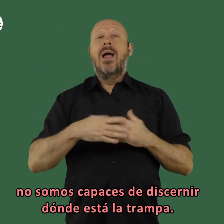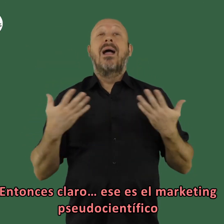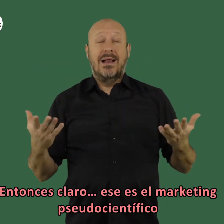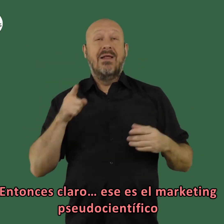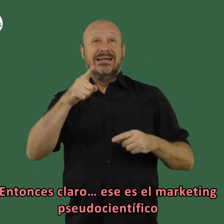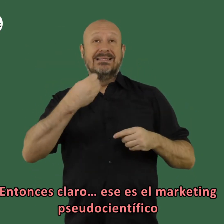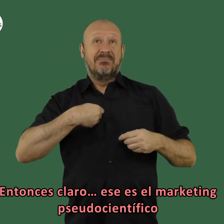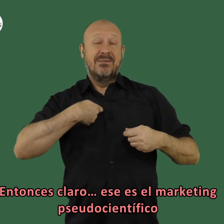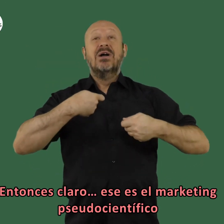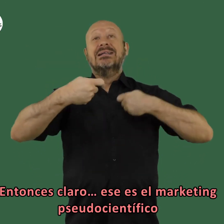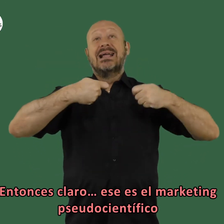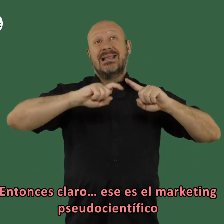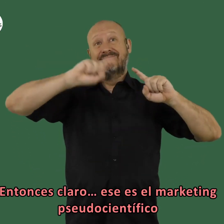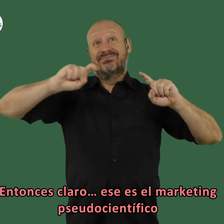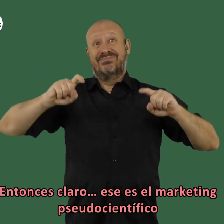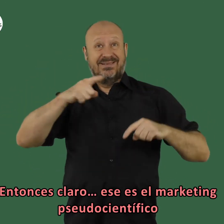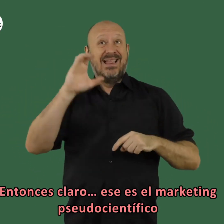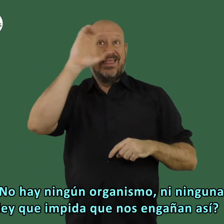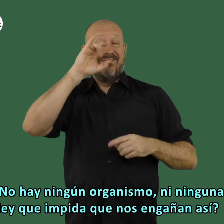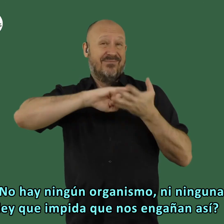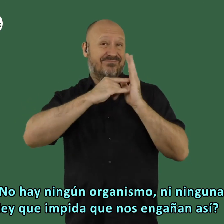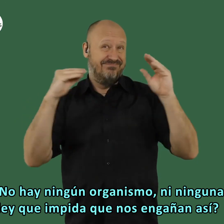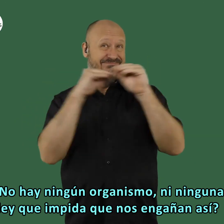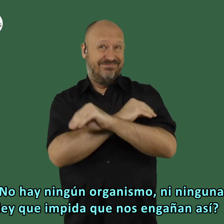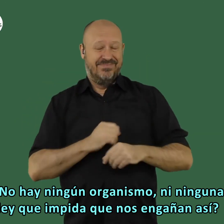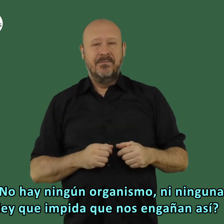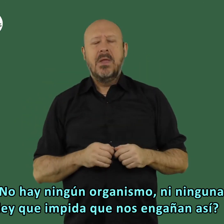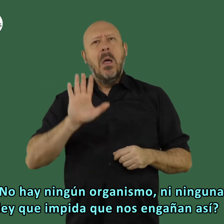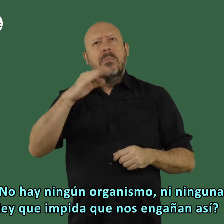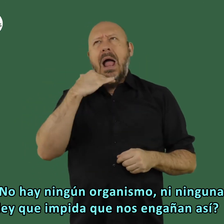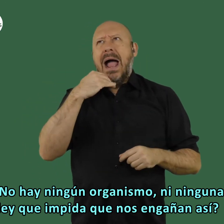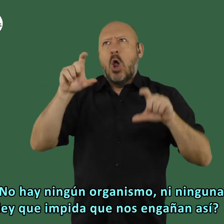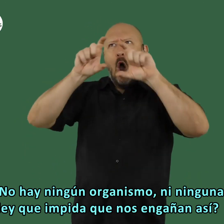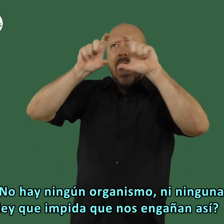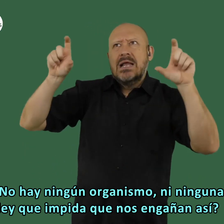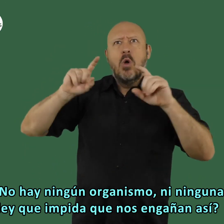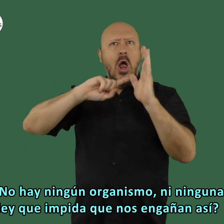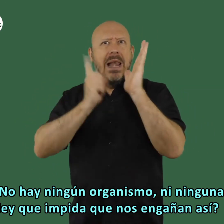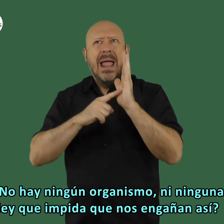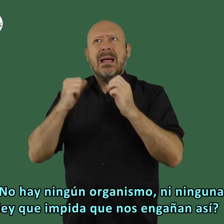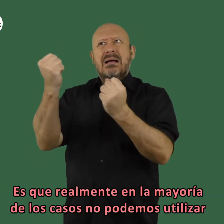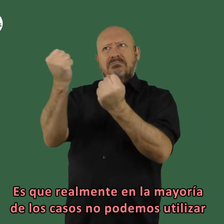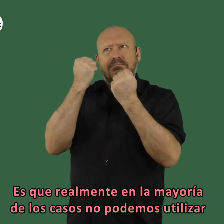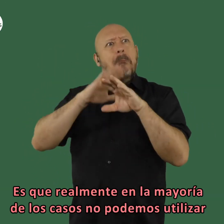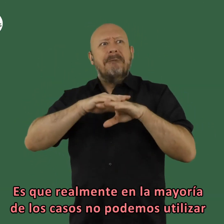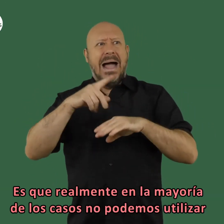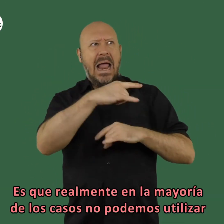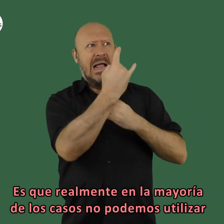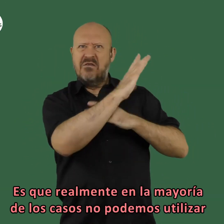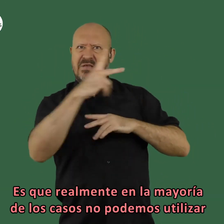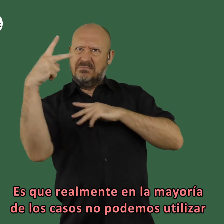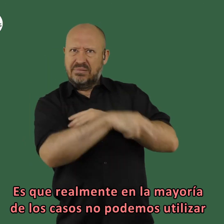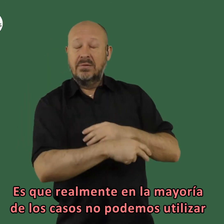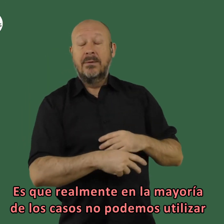la trampa entonces claro ese es el marketing estudio científico y no hay ningún organismo ni ninguna ley que impida que nos engañen así es que